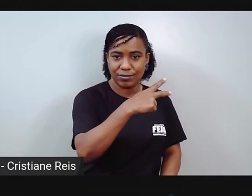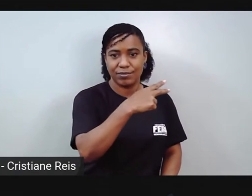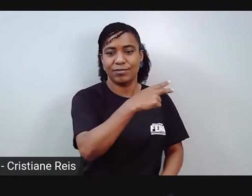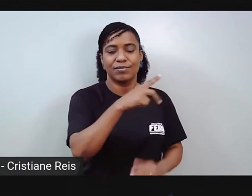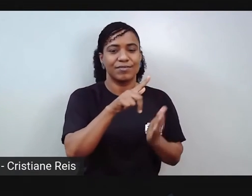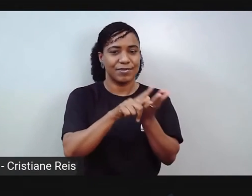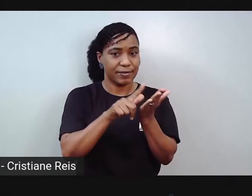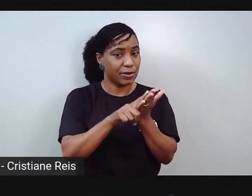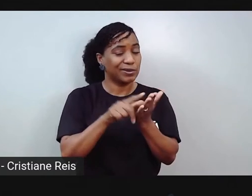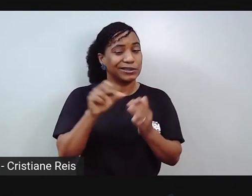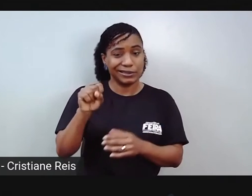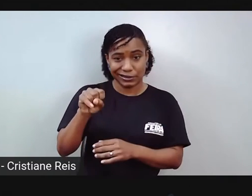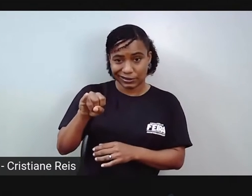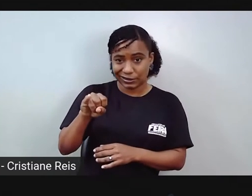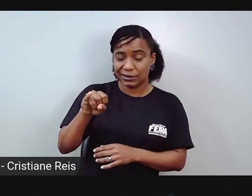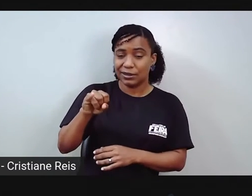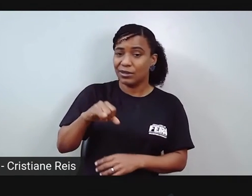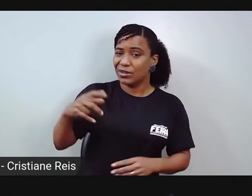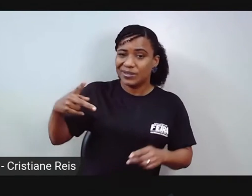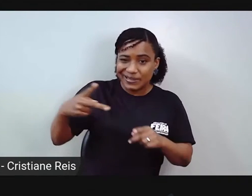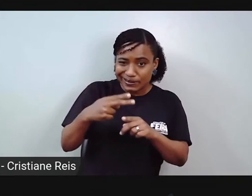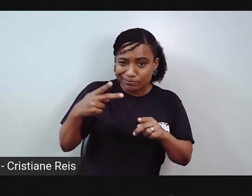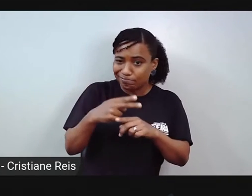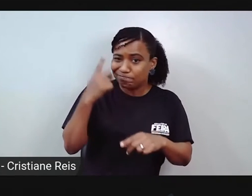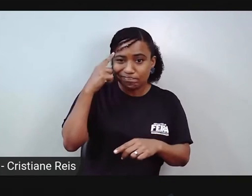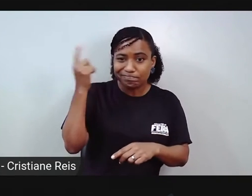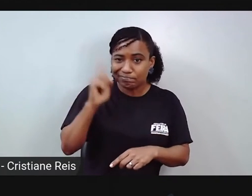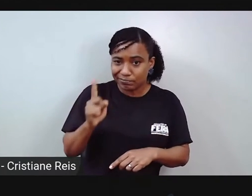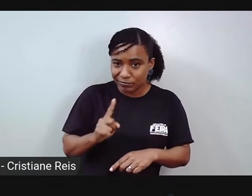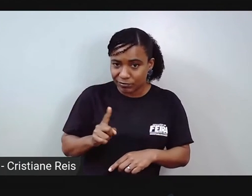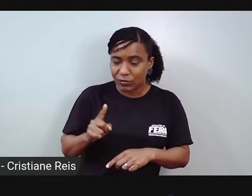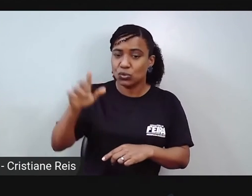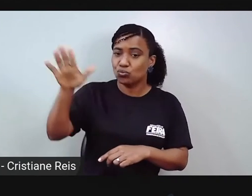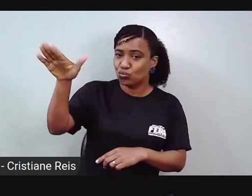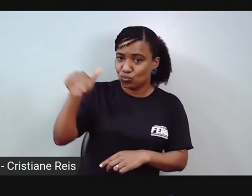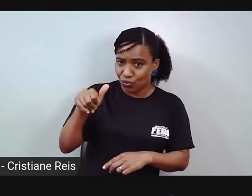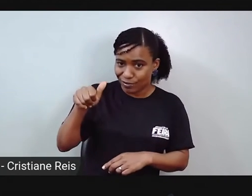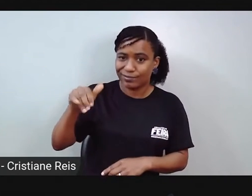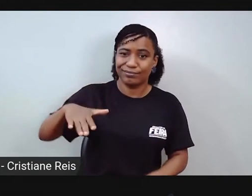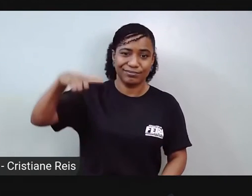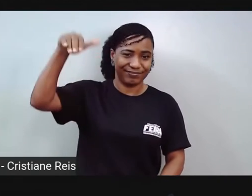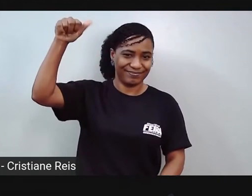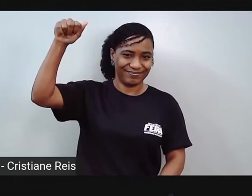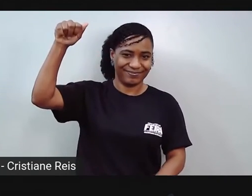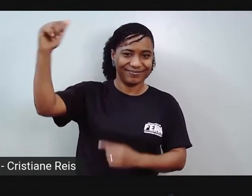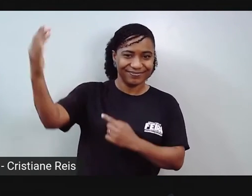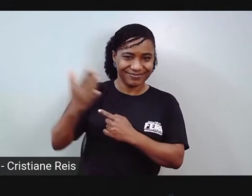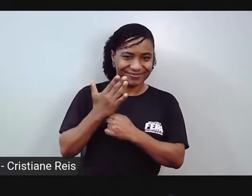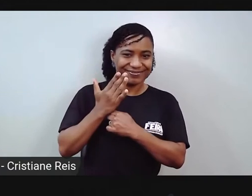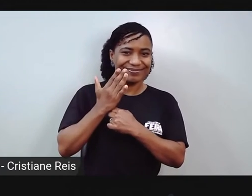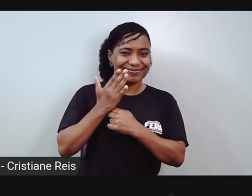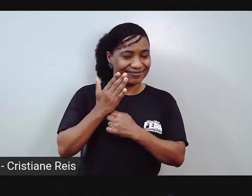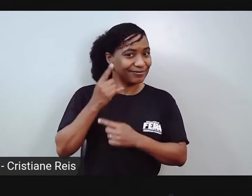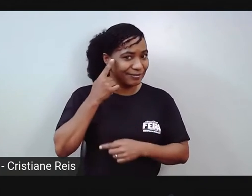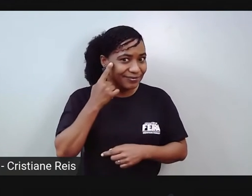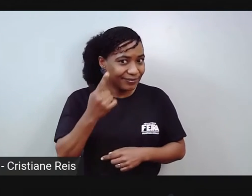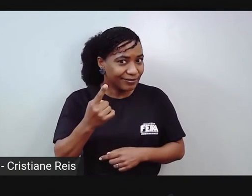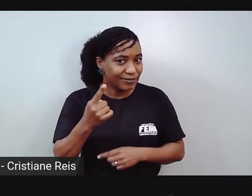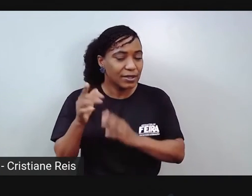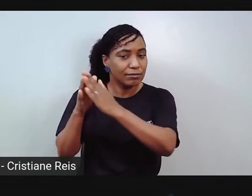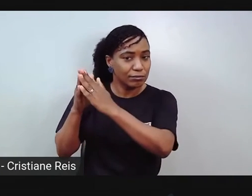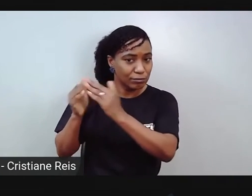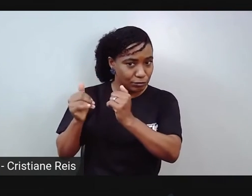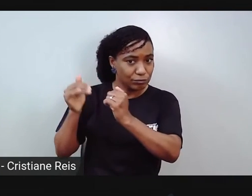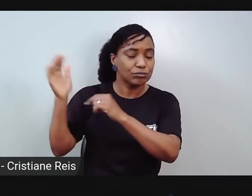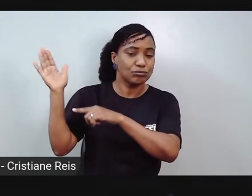de um adulto. Tá, meninada? Não esqueçam. Tá? Pede ajuda e depois